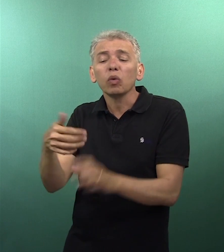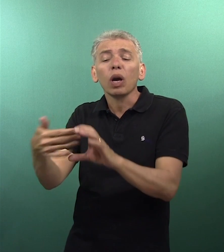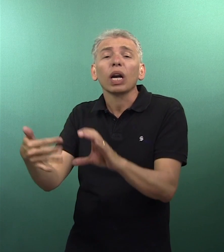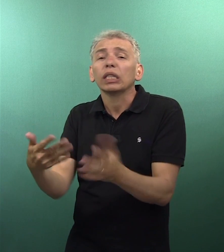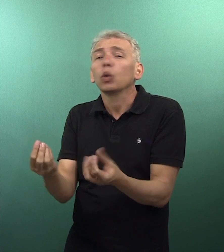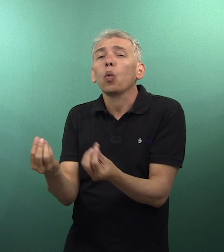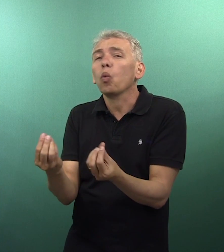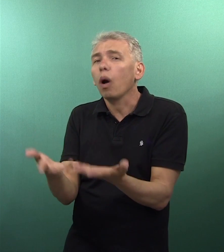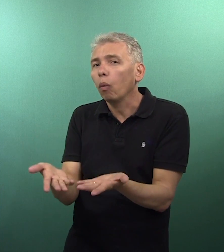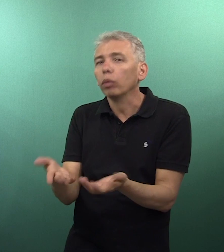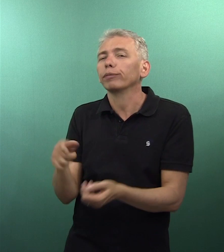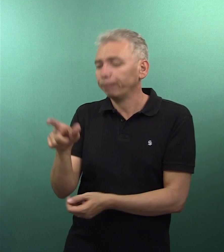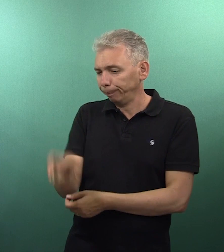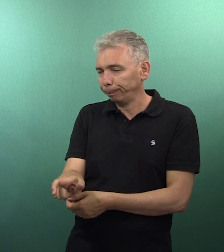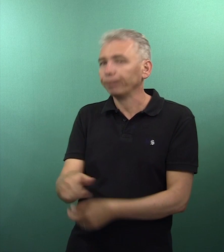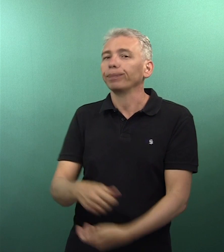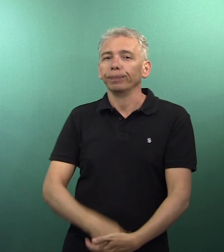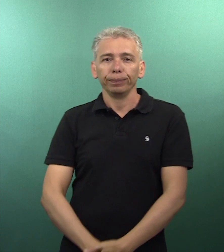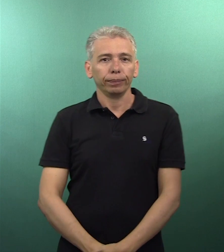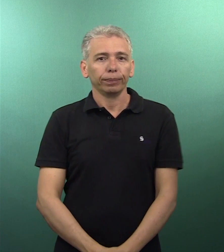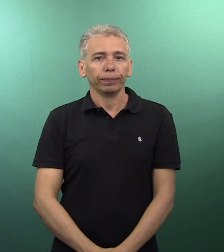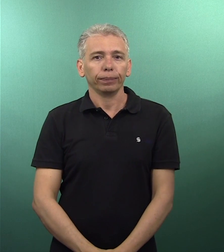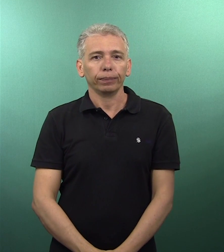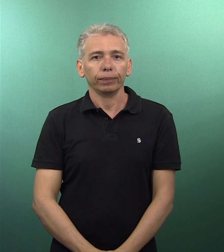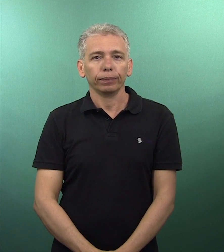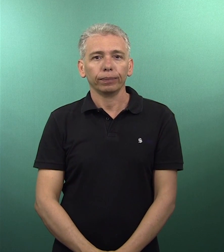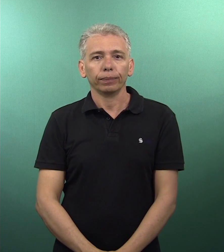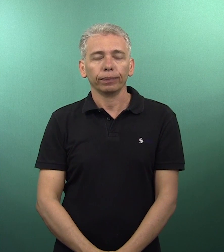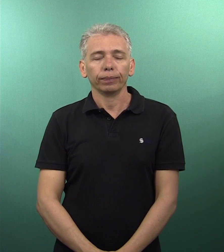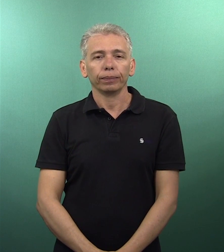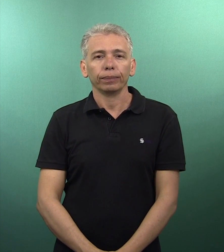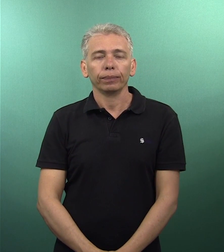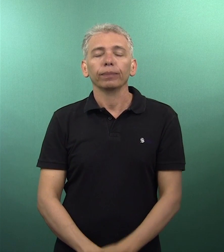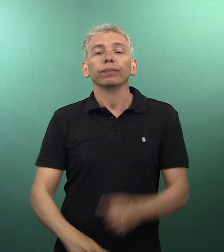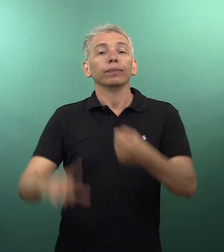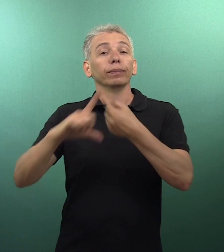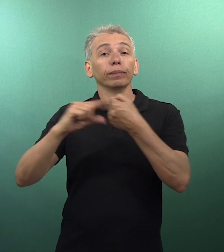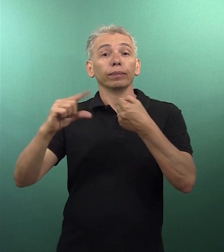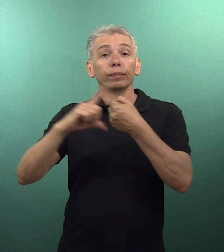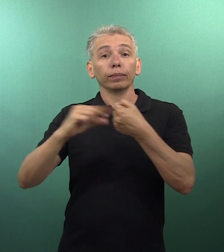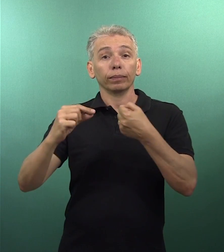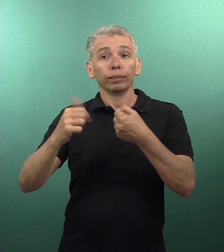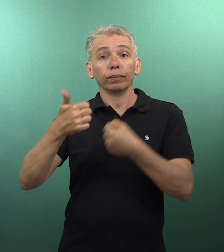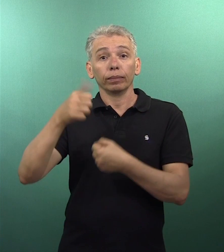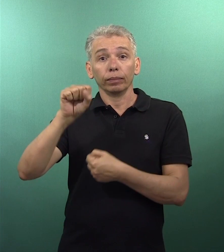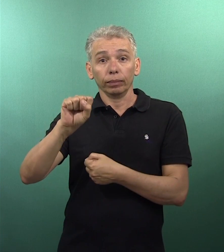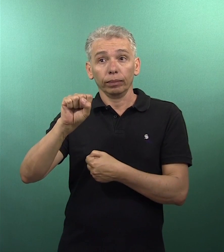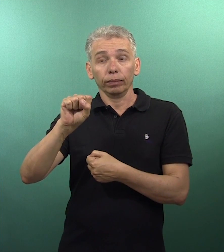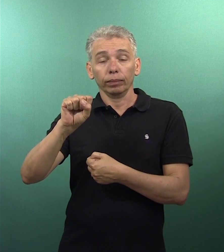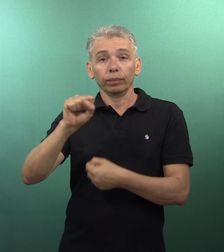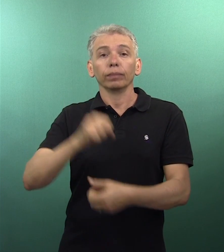qualificação necessária para desempenhar a função de intermediar a comunicação telefônica entre pessoas com